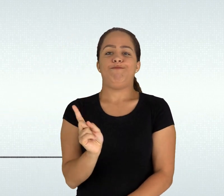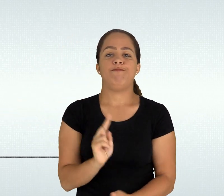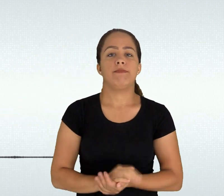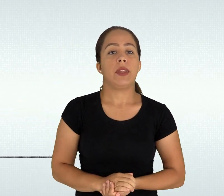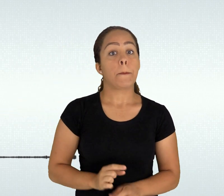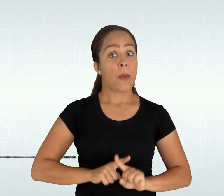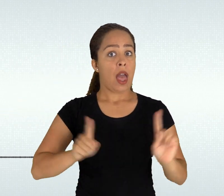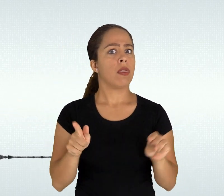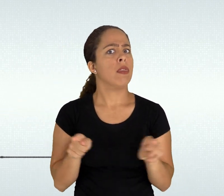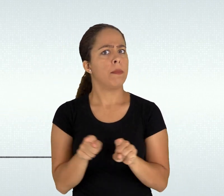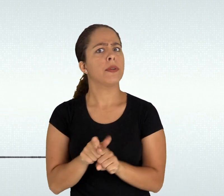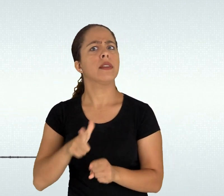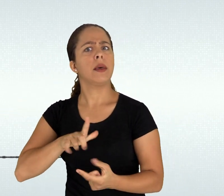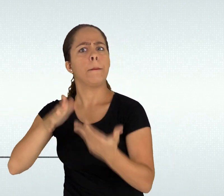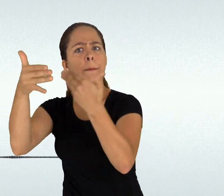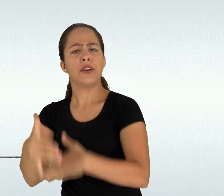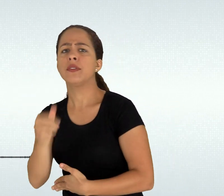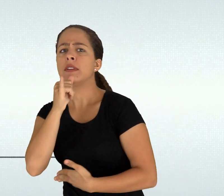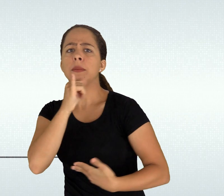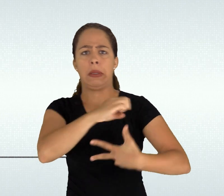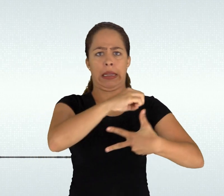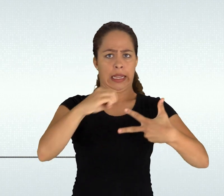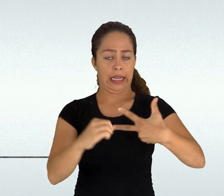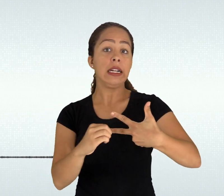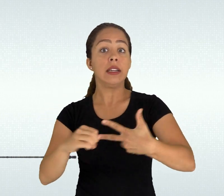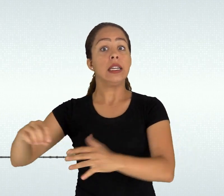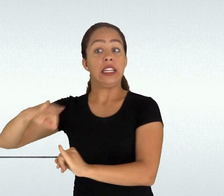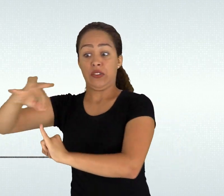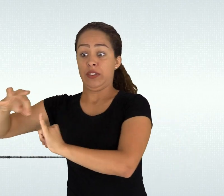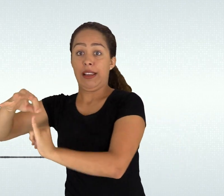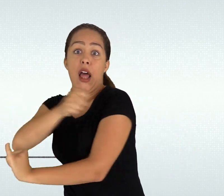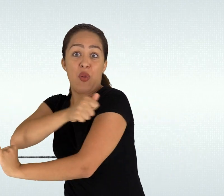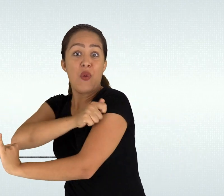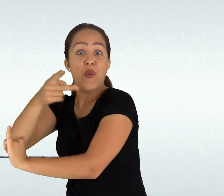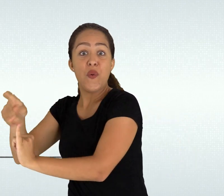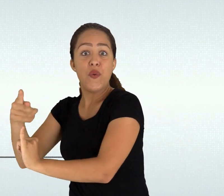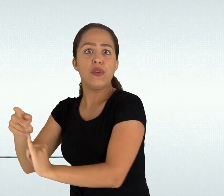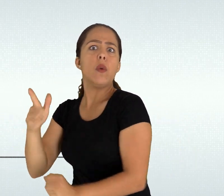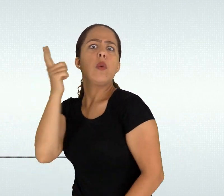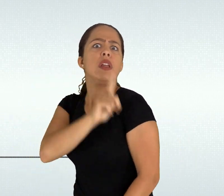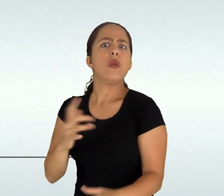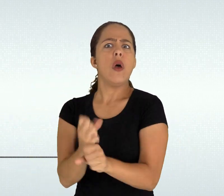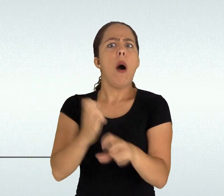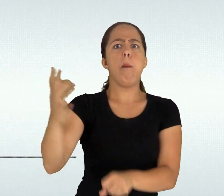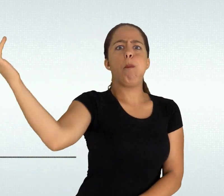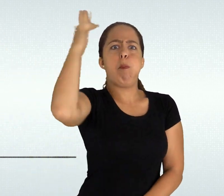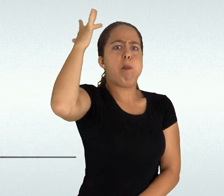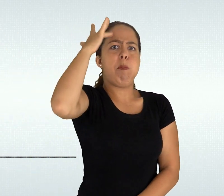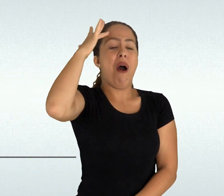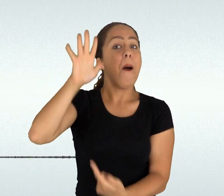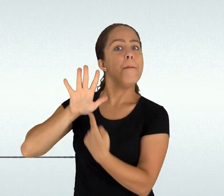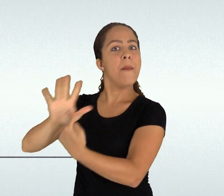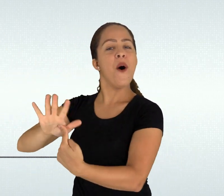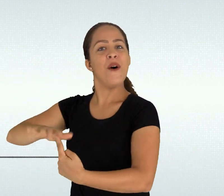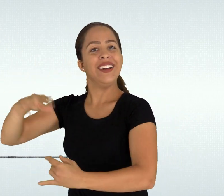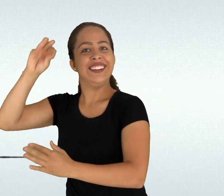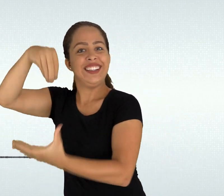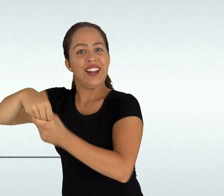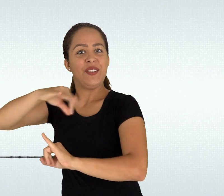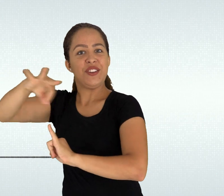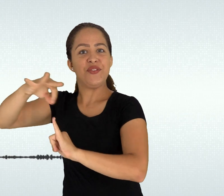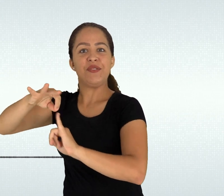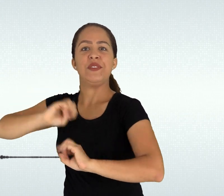médio não se insere no mercado de trabalho atuando na profissão em que o IFES lhes forma por outro lado